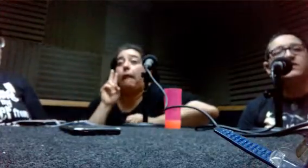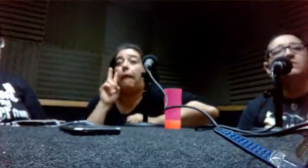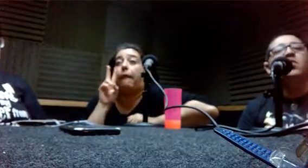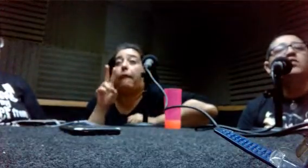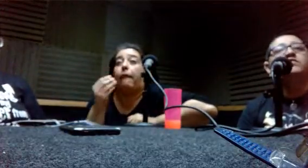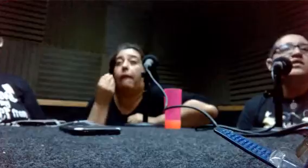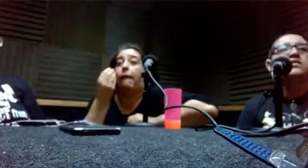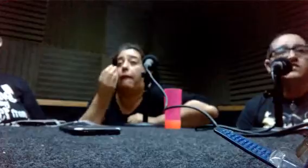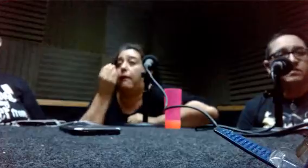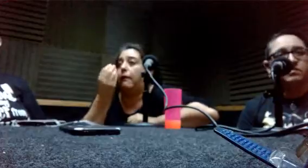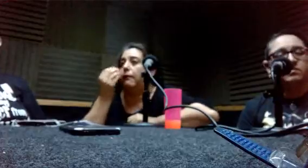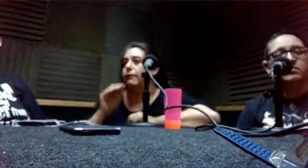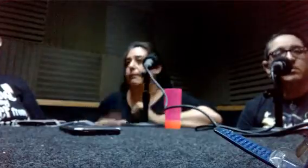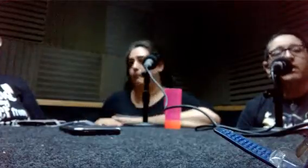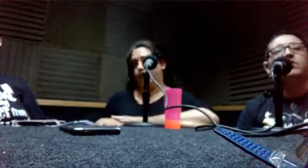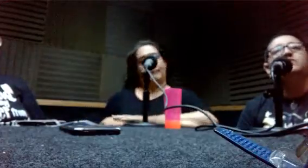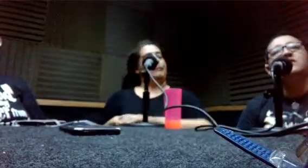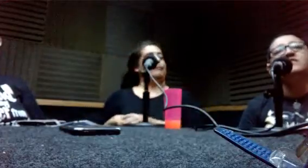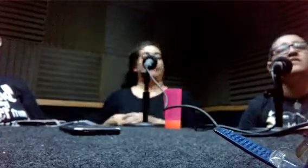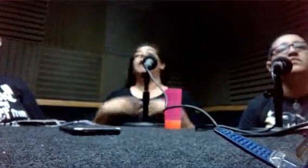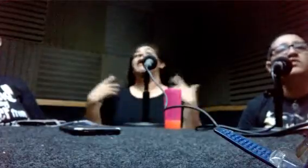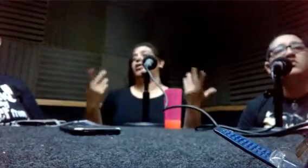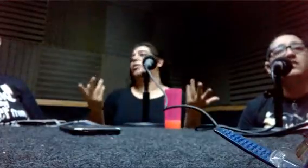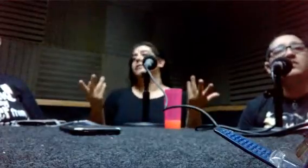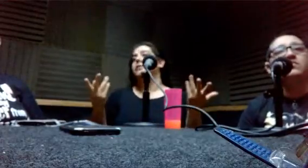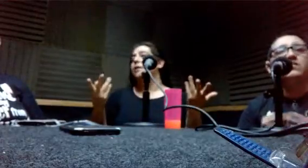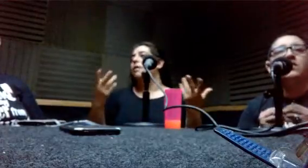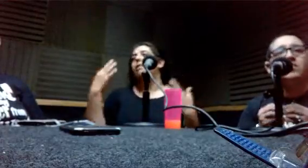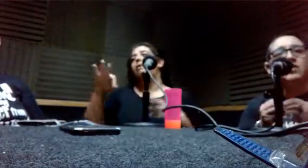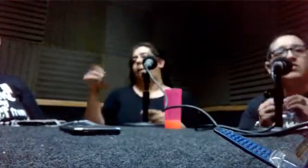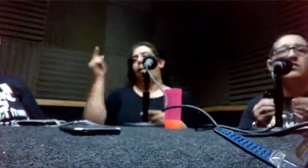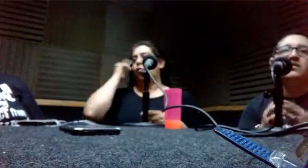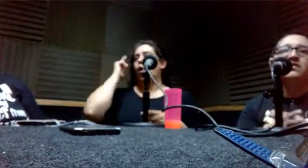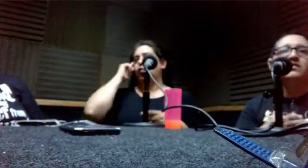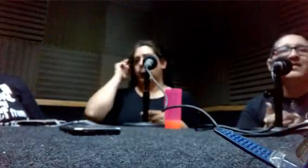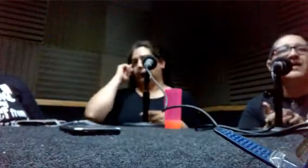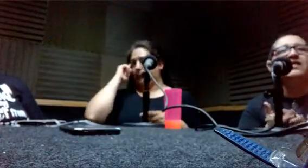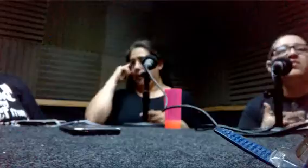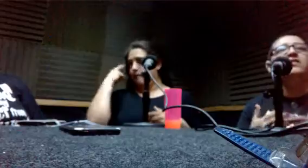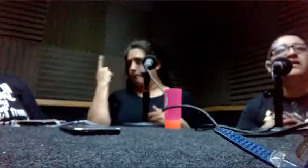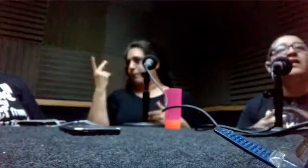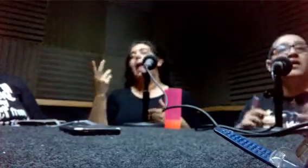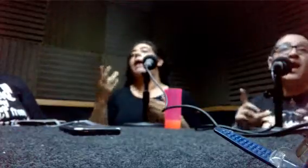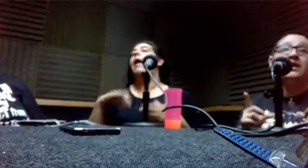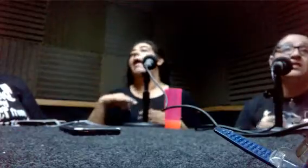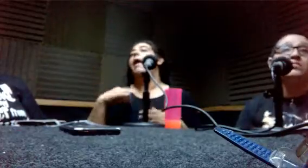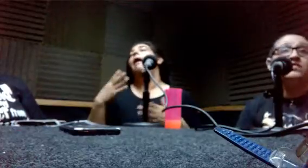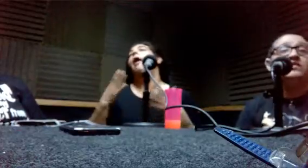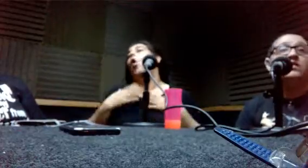O sea, seamos conscientes. A ver, concienticemos esto, tengamos un poquito de calidad humana, agrandemos ese